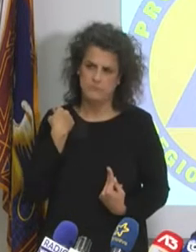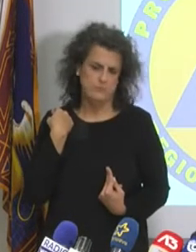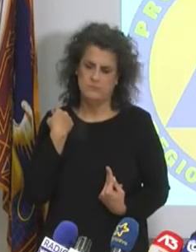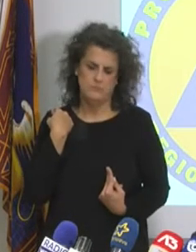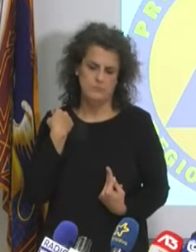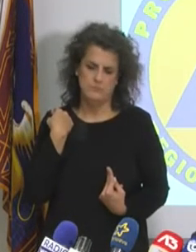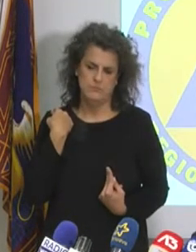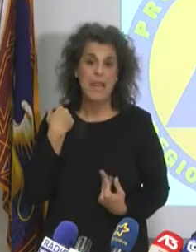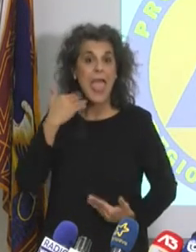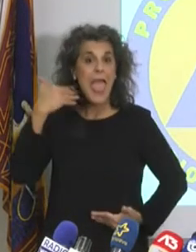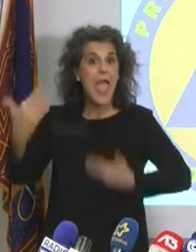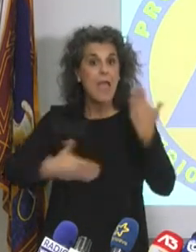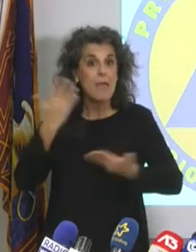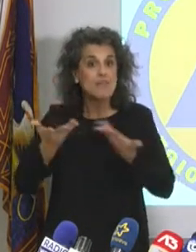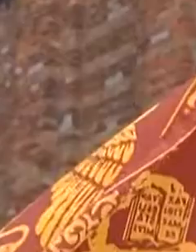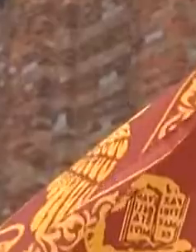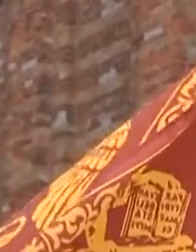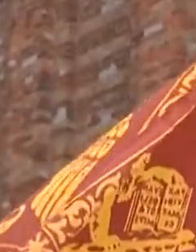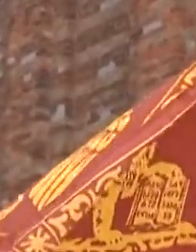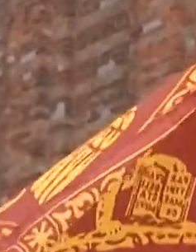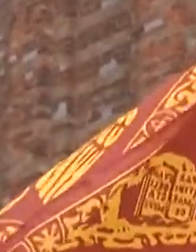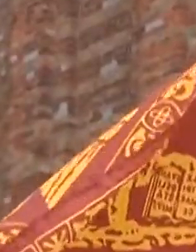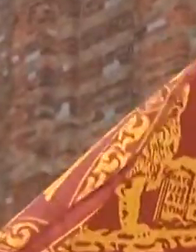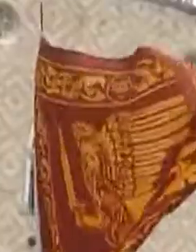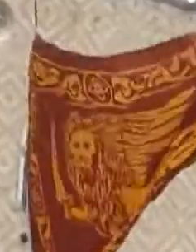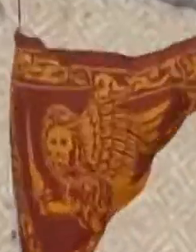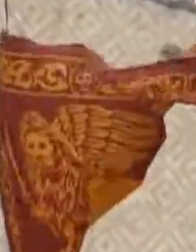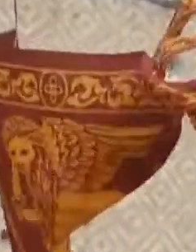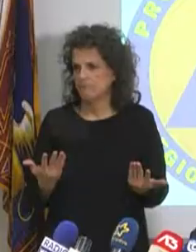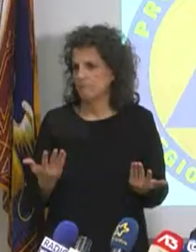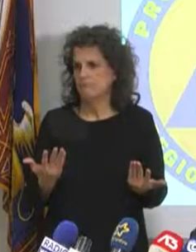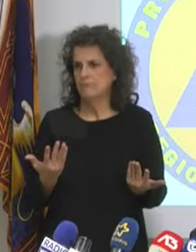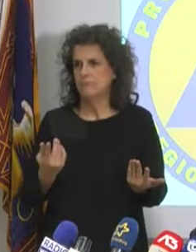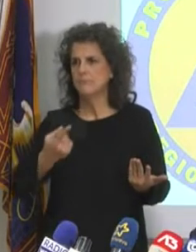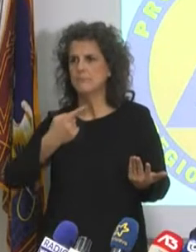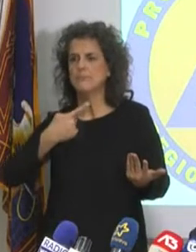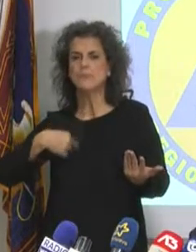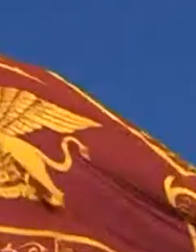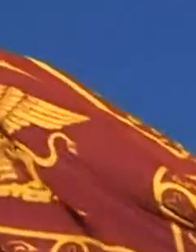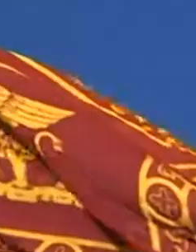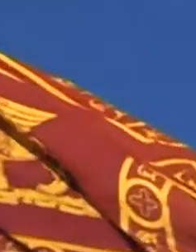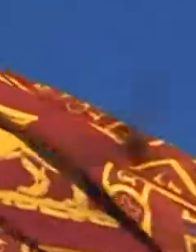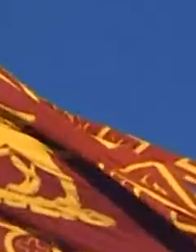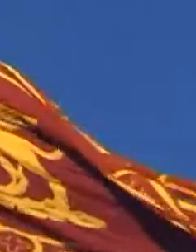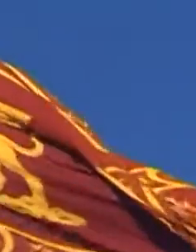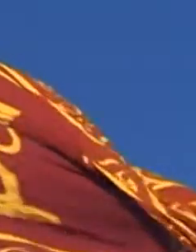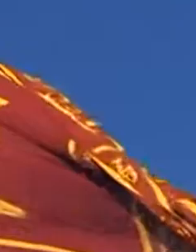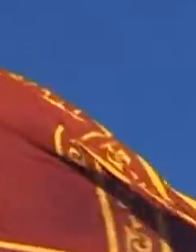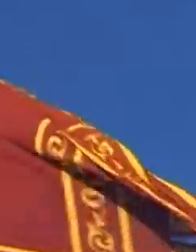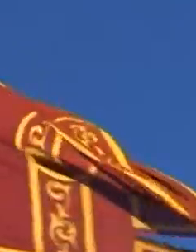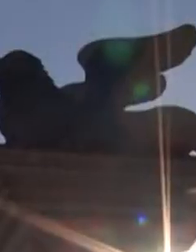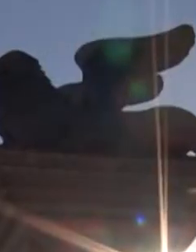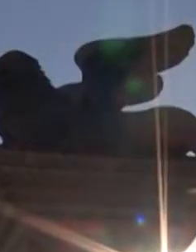c'è appena finita l'emergenza, si sappia che noi torniamo in mimetica. Noi non siamo per la resa, per i casini, ma noi l